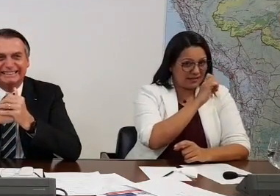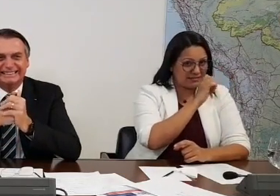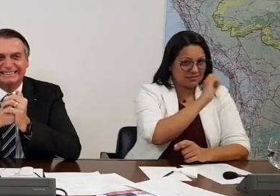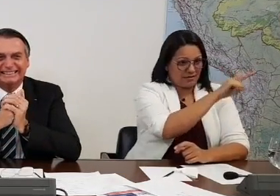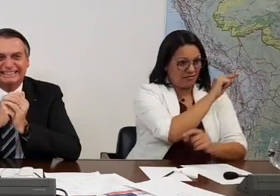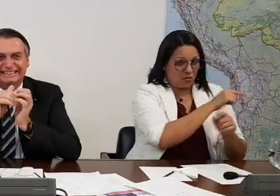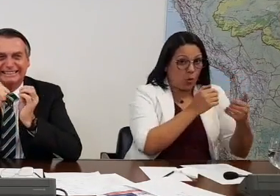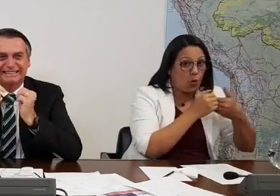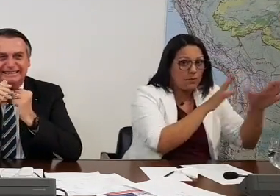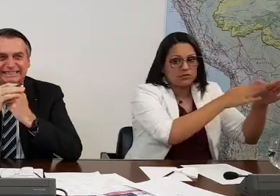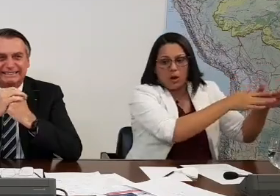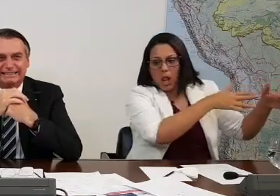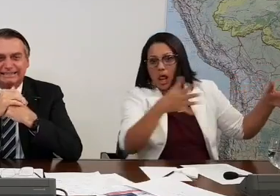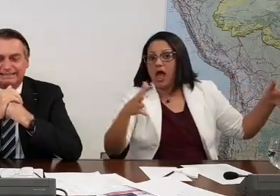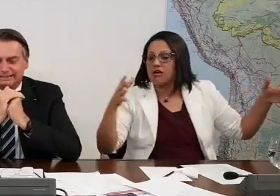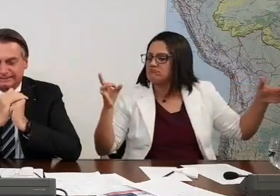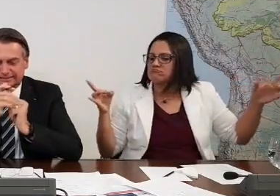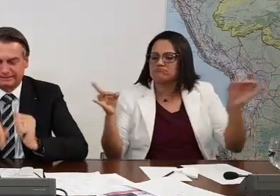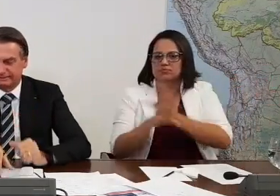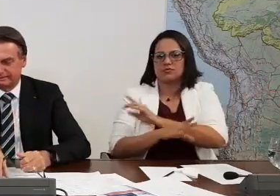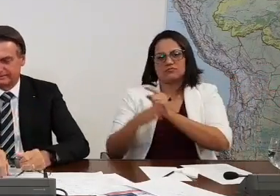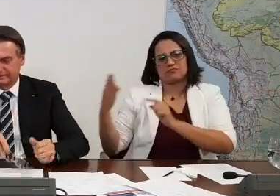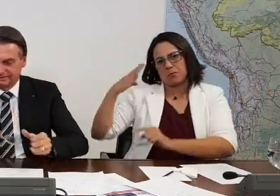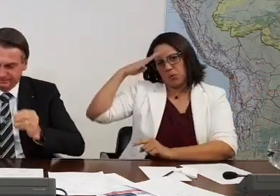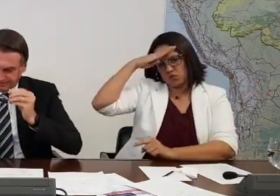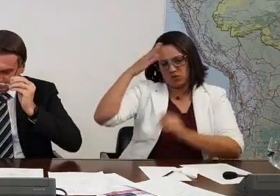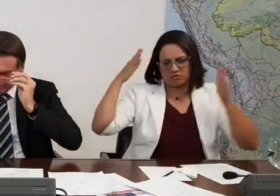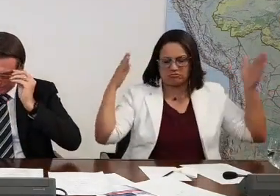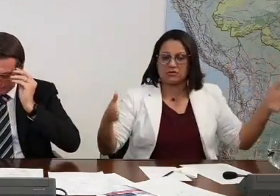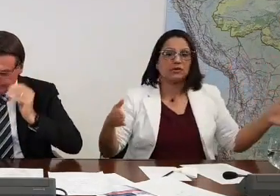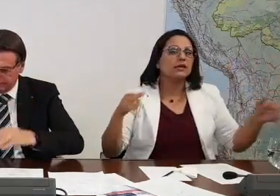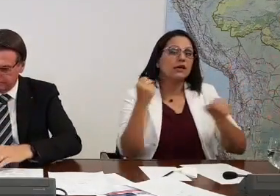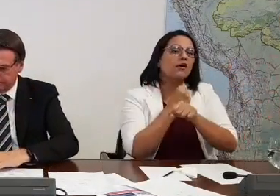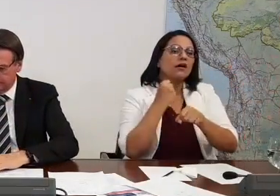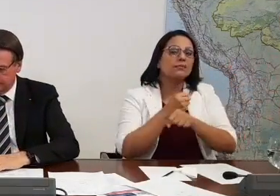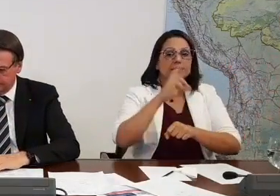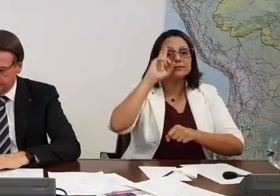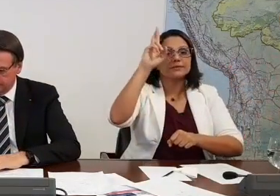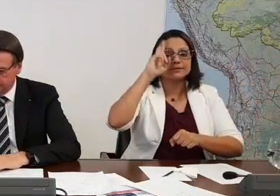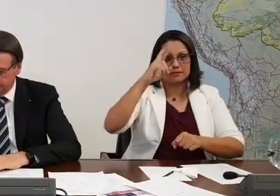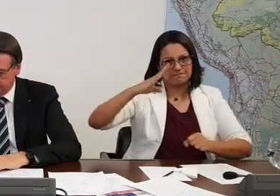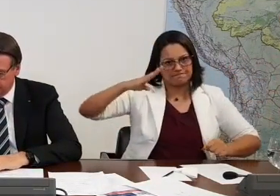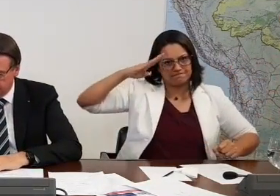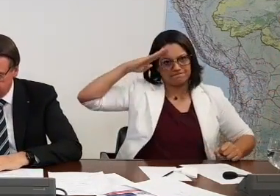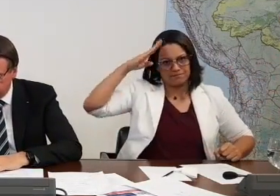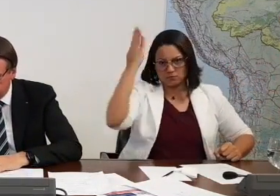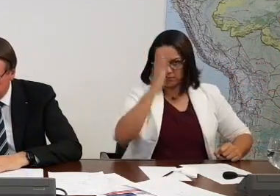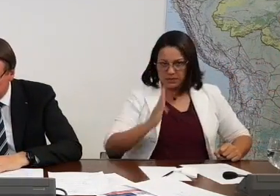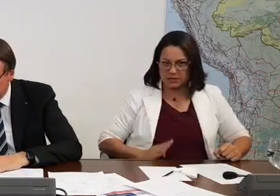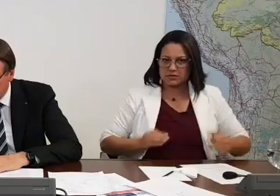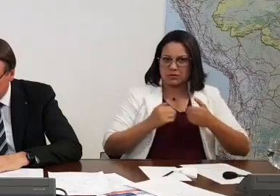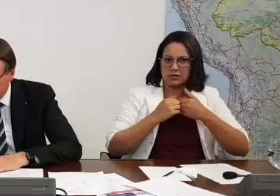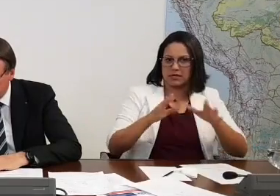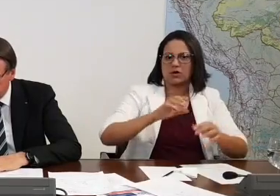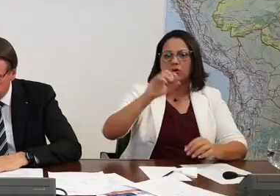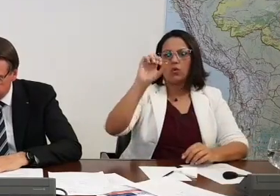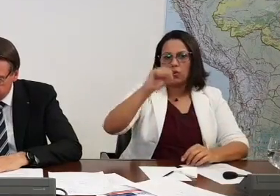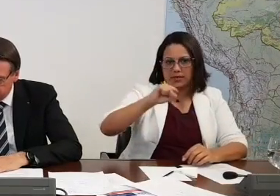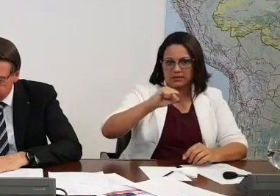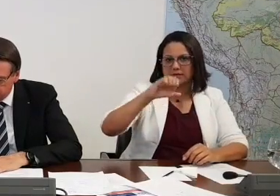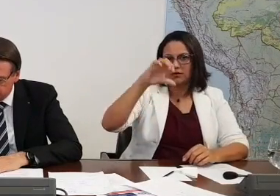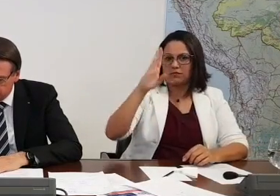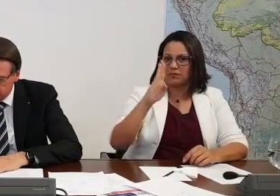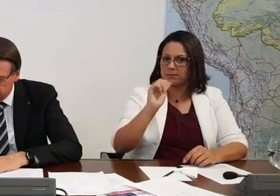forma histórica, presidente. Porque quem está lá é justamente o Exército Brasileiro. É bom lembrar que a BR foi aberta pelo 8º BEC e pelo 9º BEC.